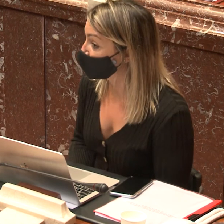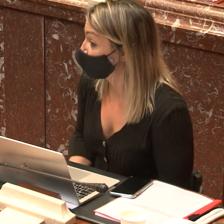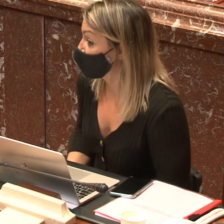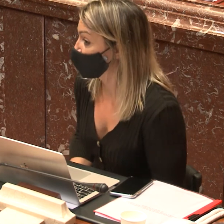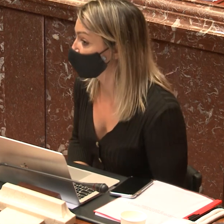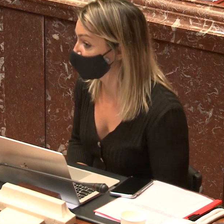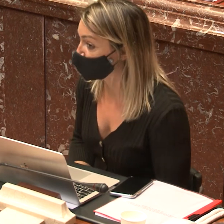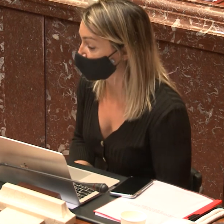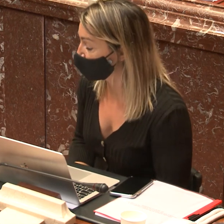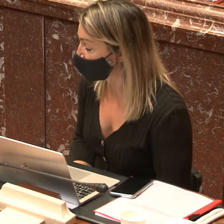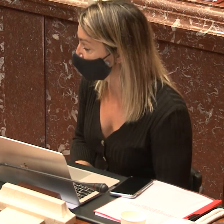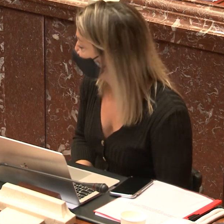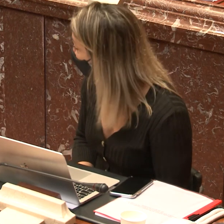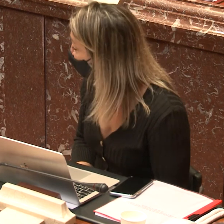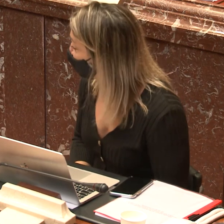situación